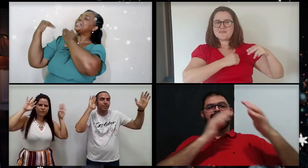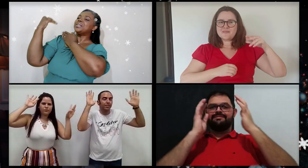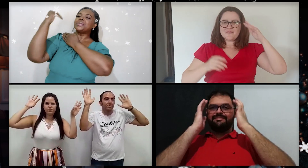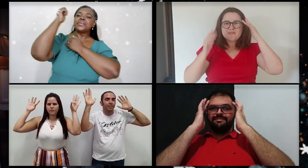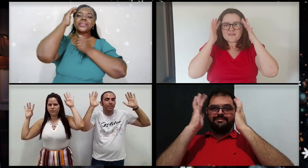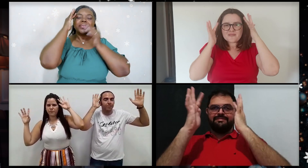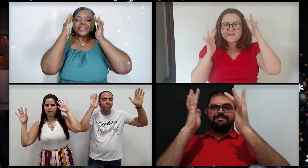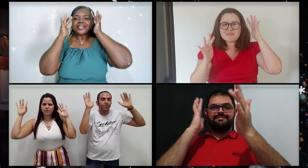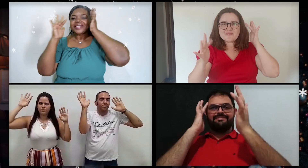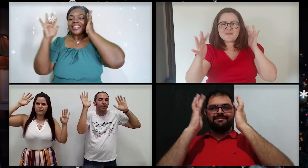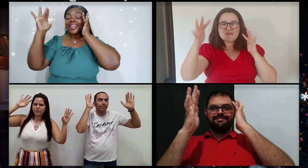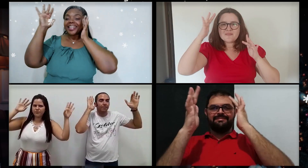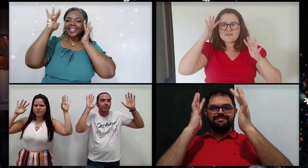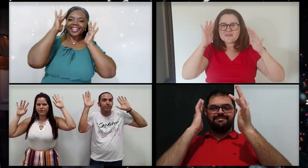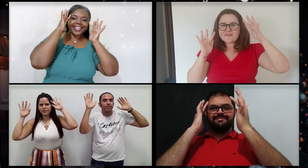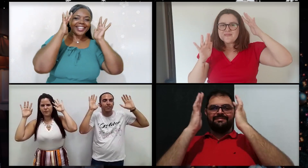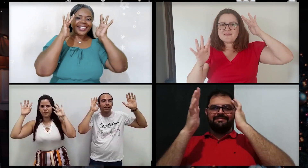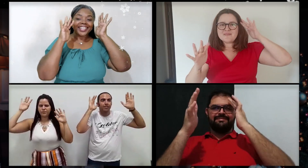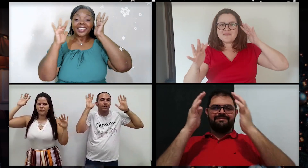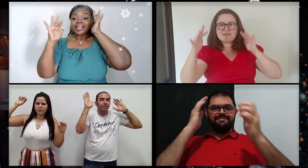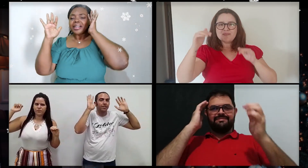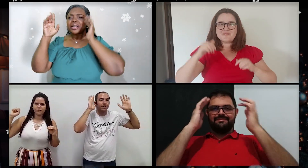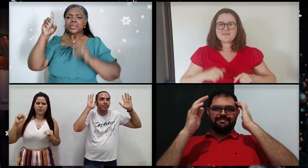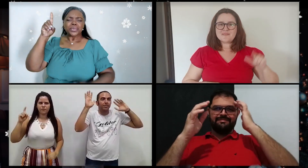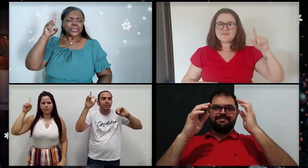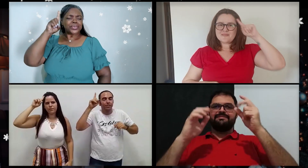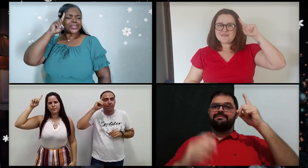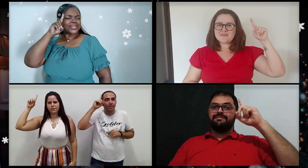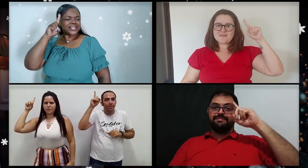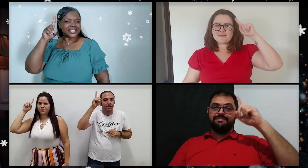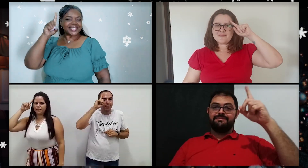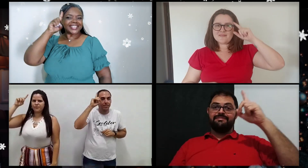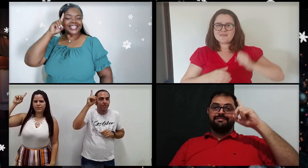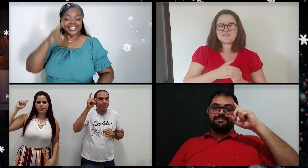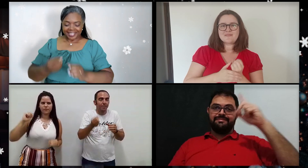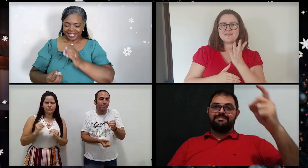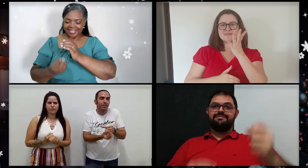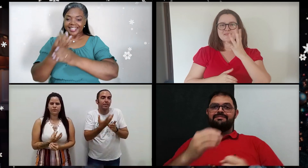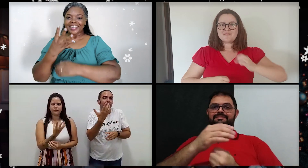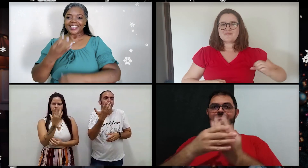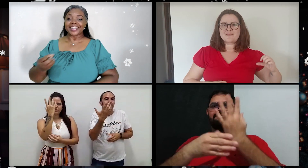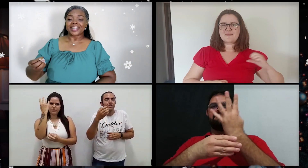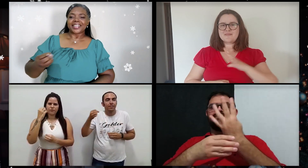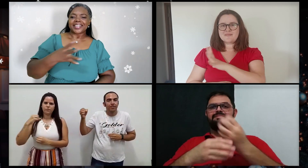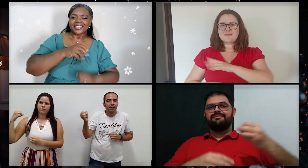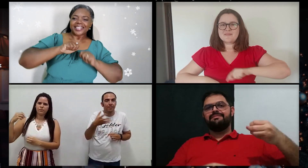sonhos que vamos ter Todo dia nasce, novo em